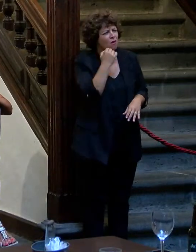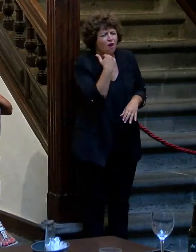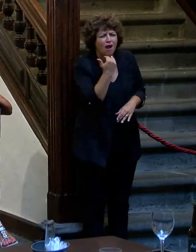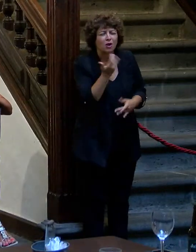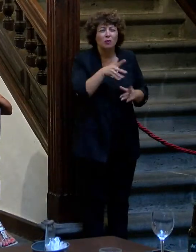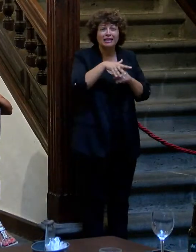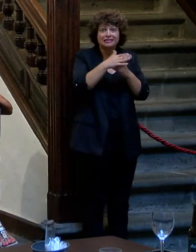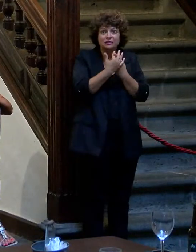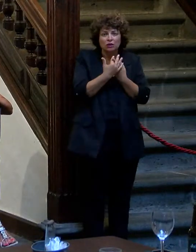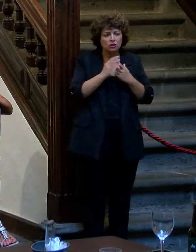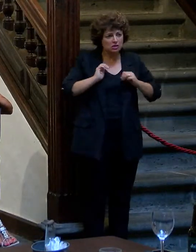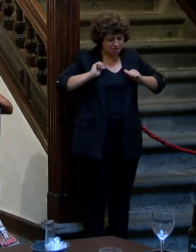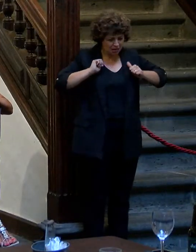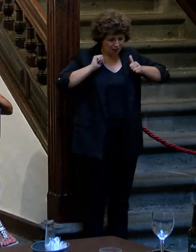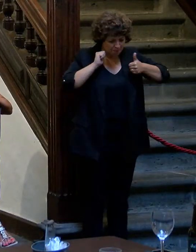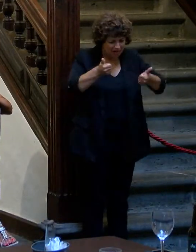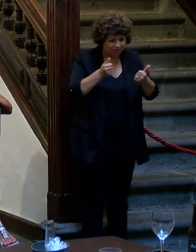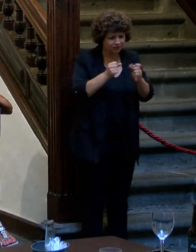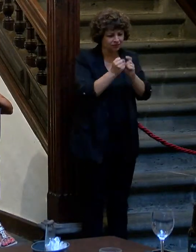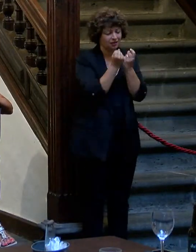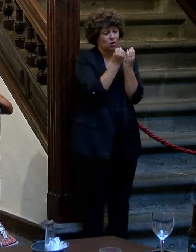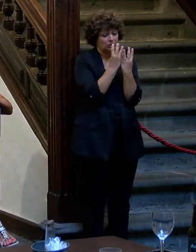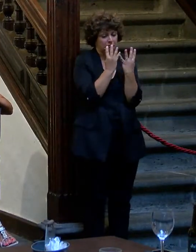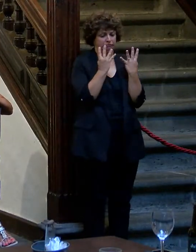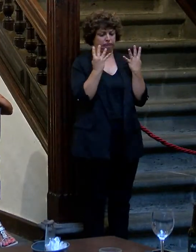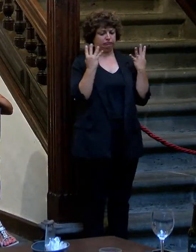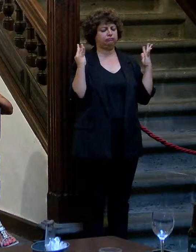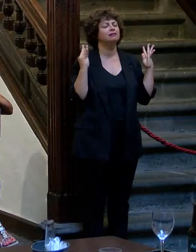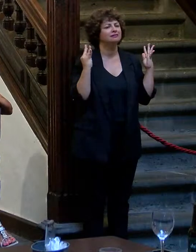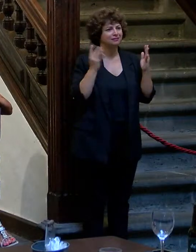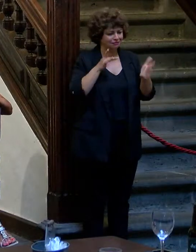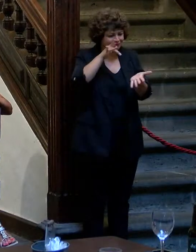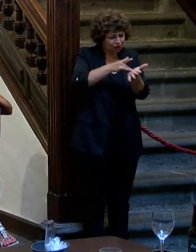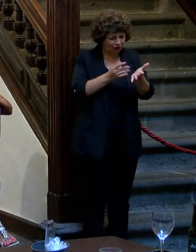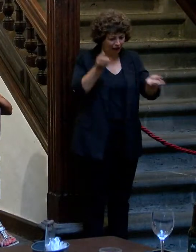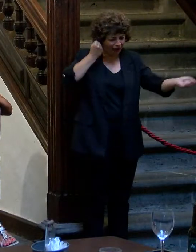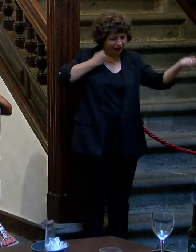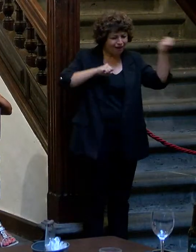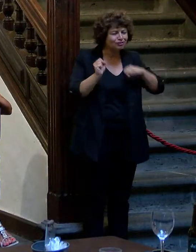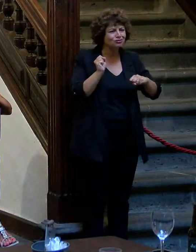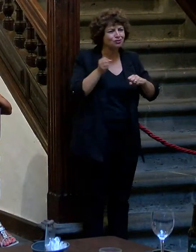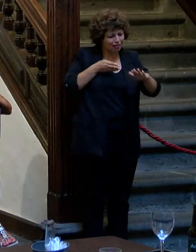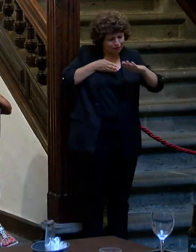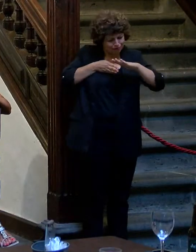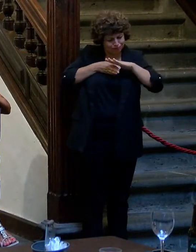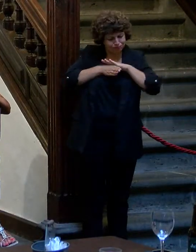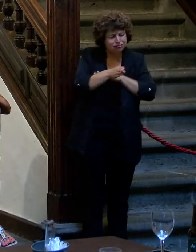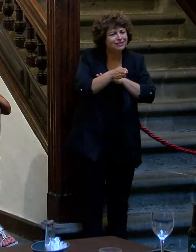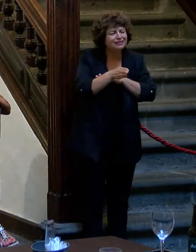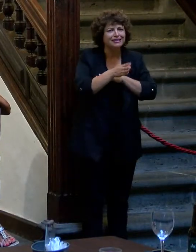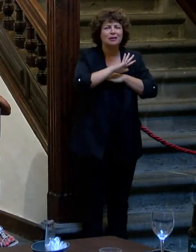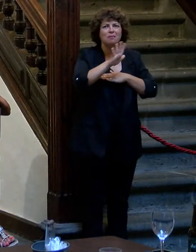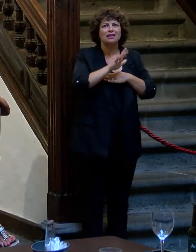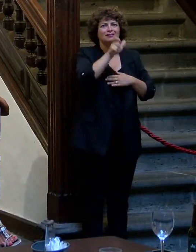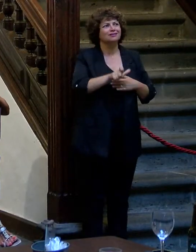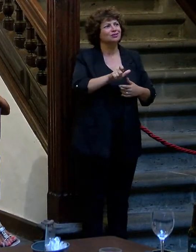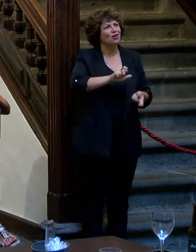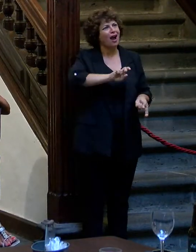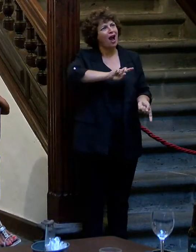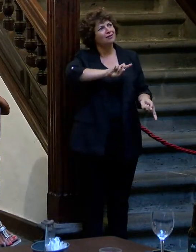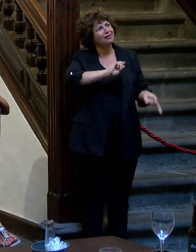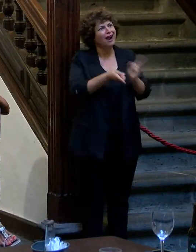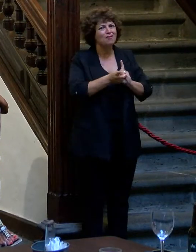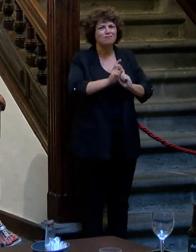el momento que hay acción, quiero decirte, cuando se abre la cortina y te toca salir, tú en ese momento entras como si fueras otra persona, es como si te